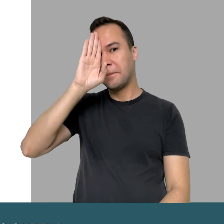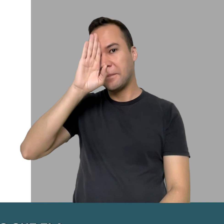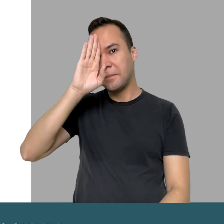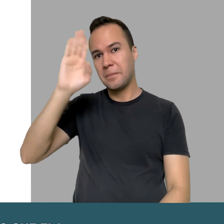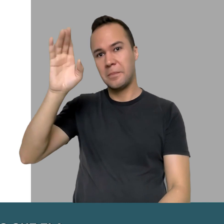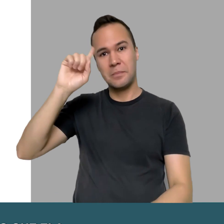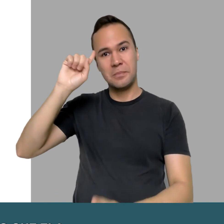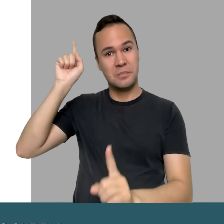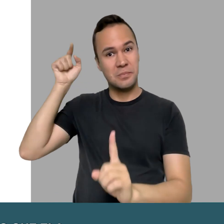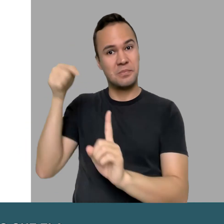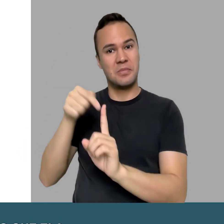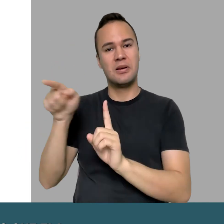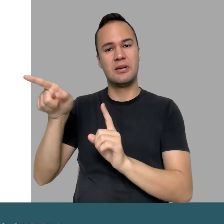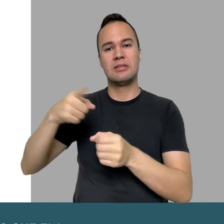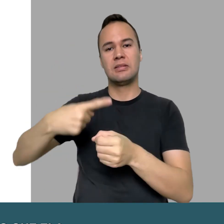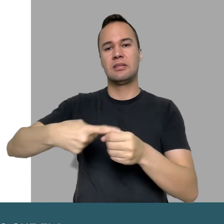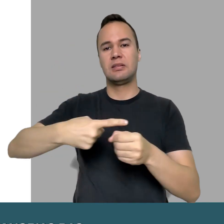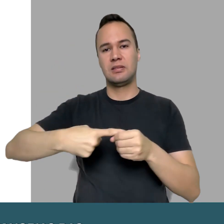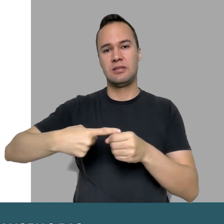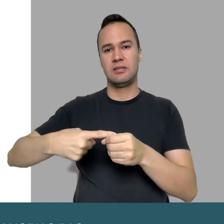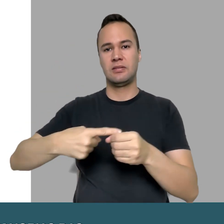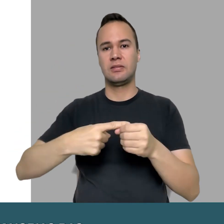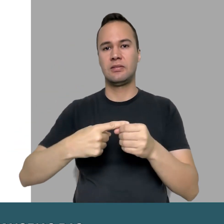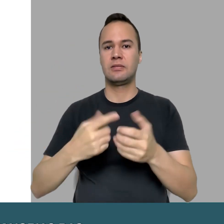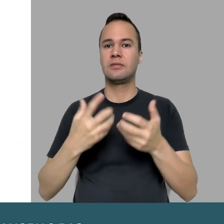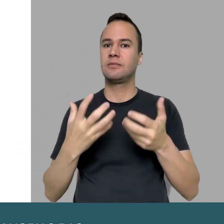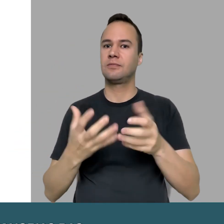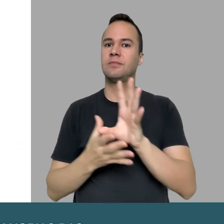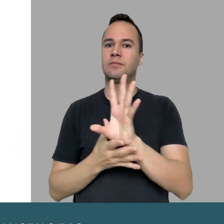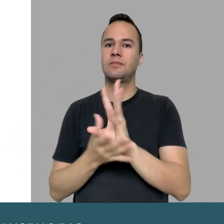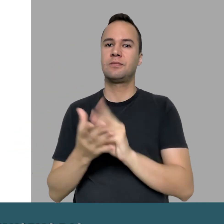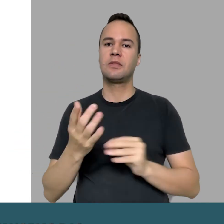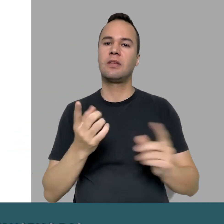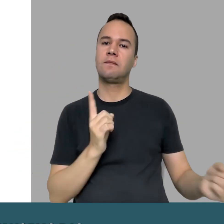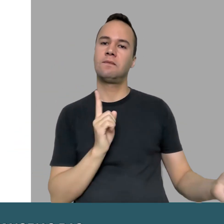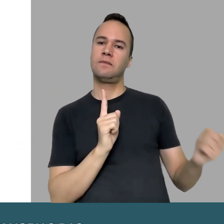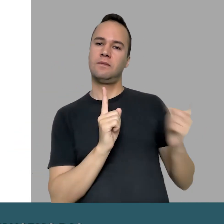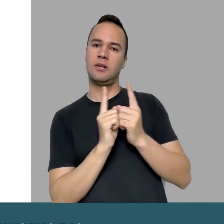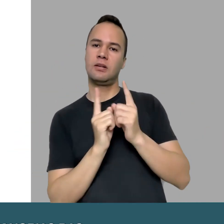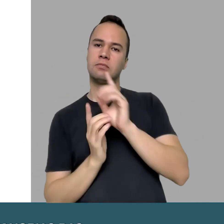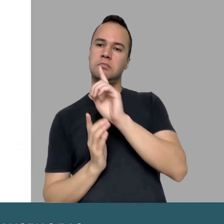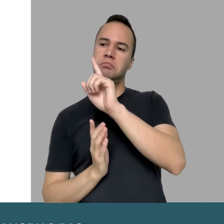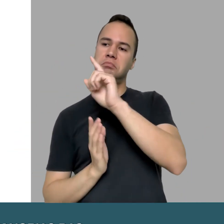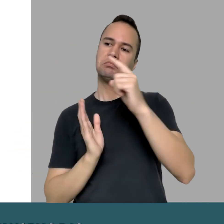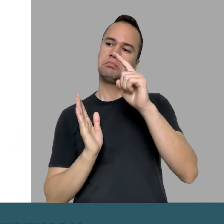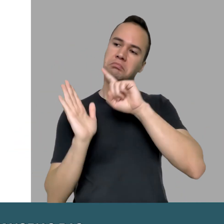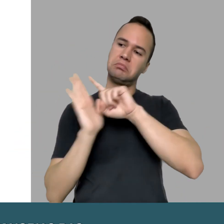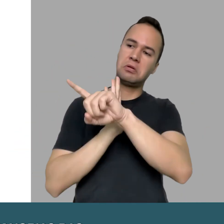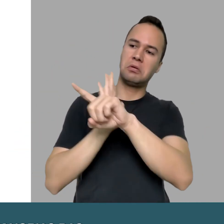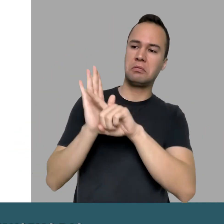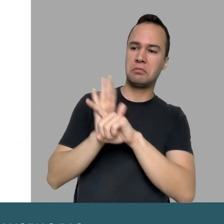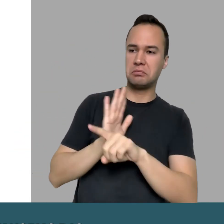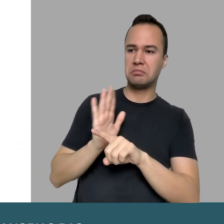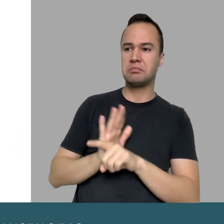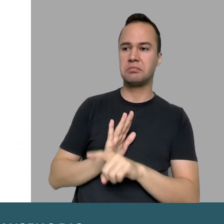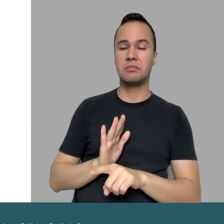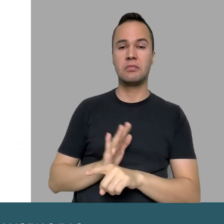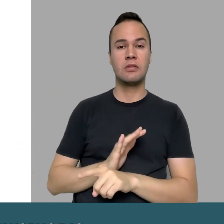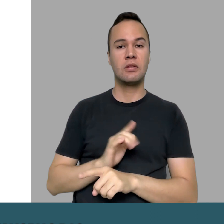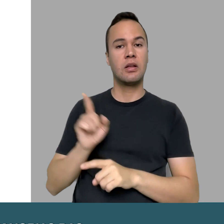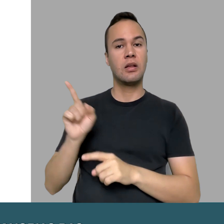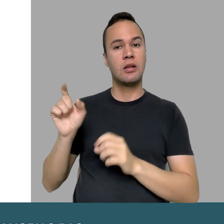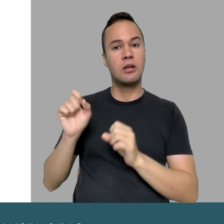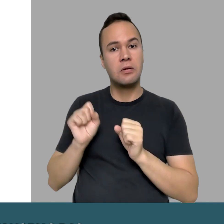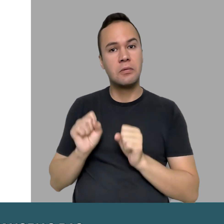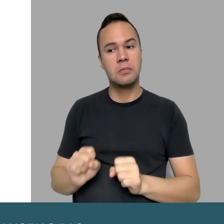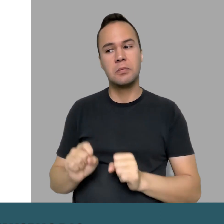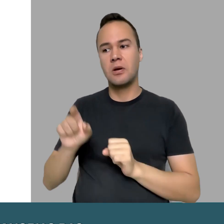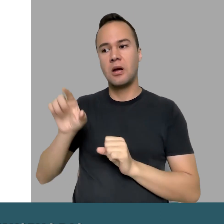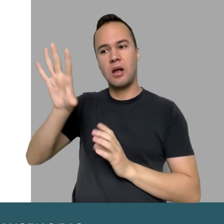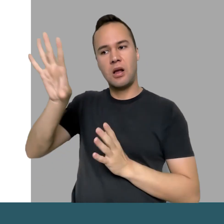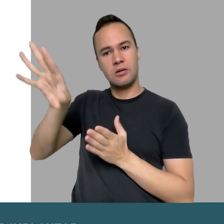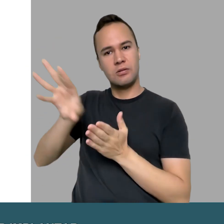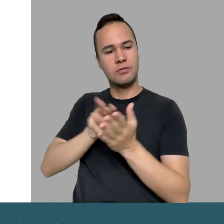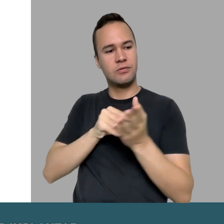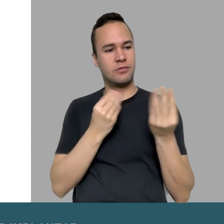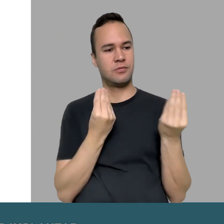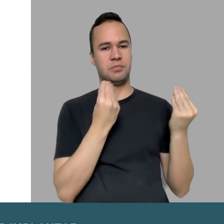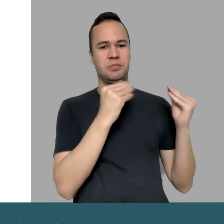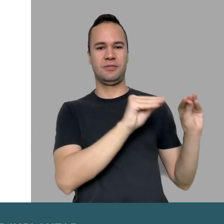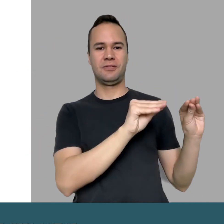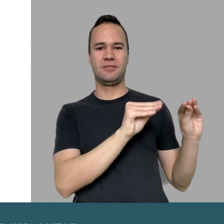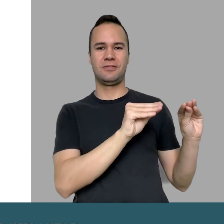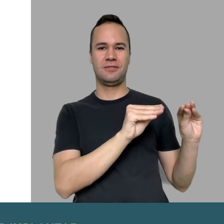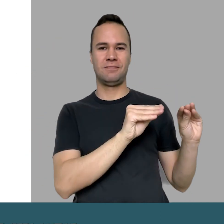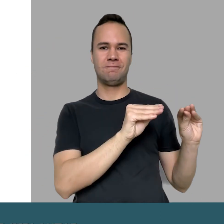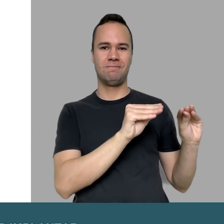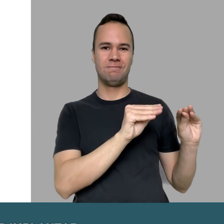uma meta que a maioria das cidades vem nos consultar para